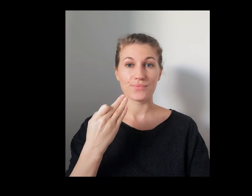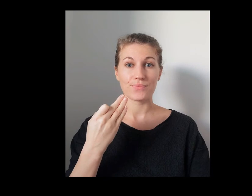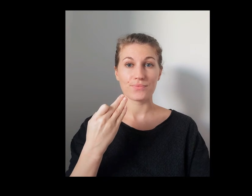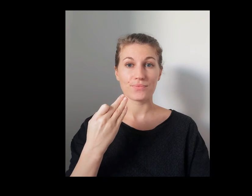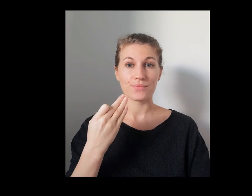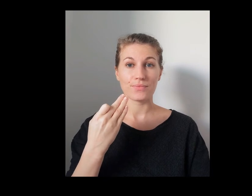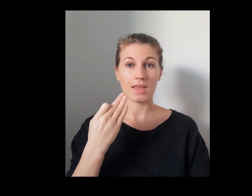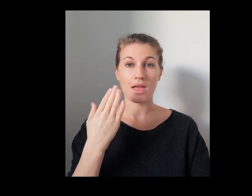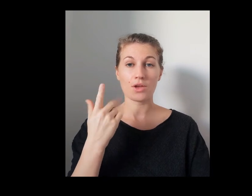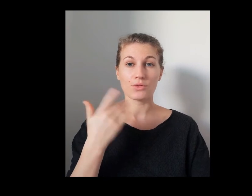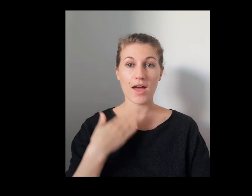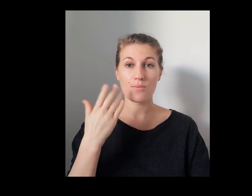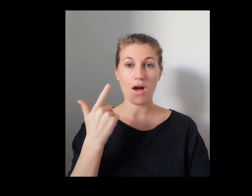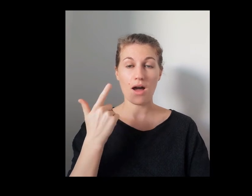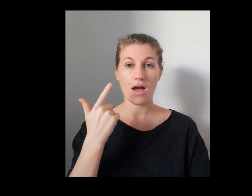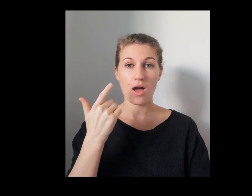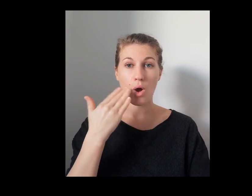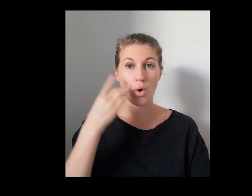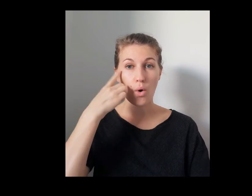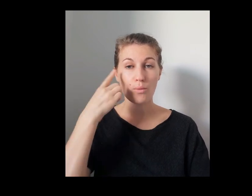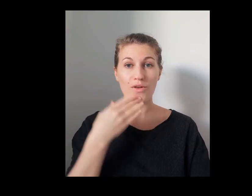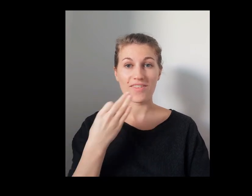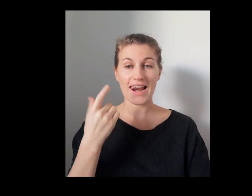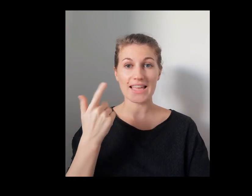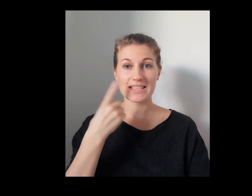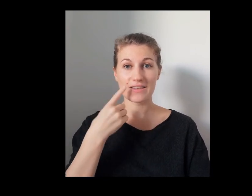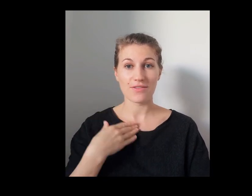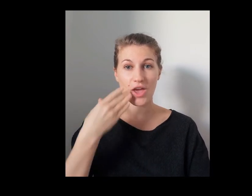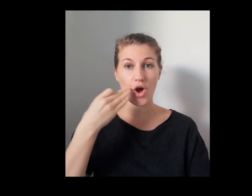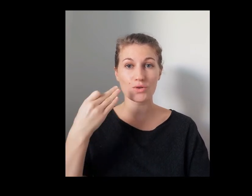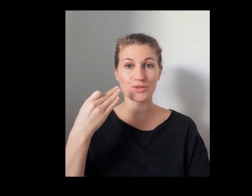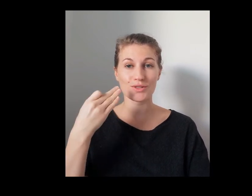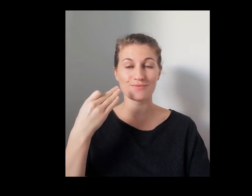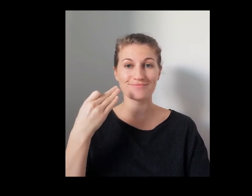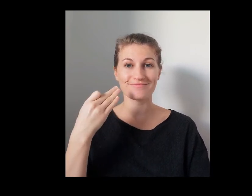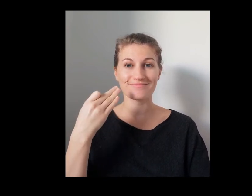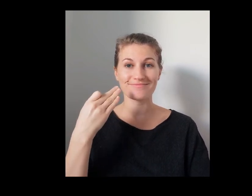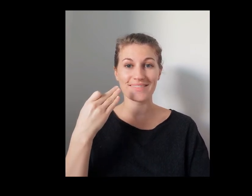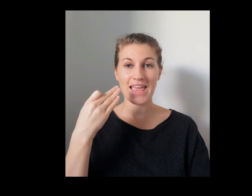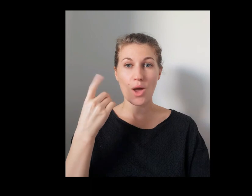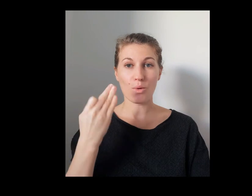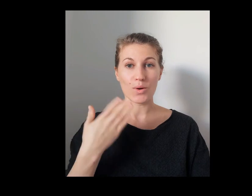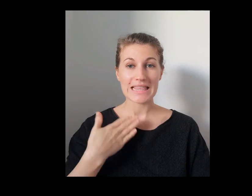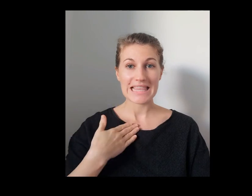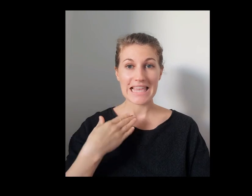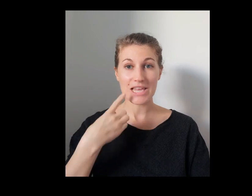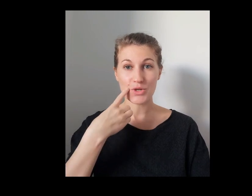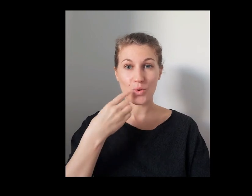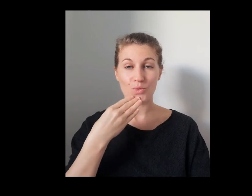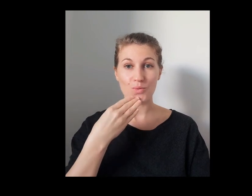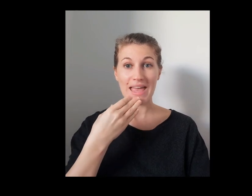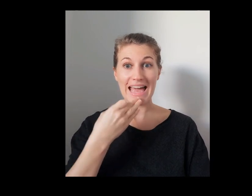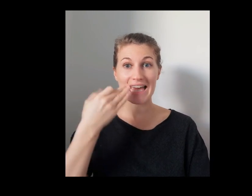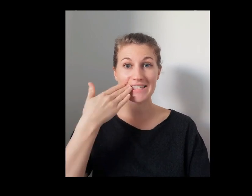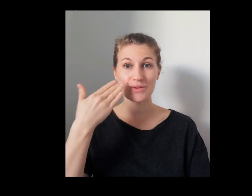Toi et moi, on peut faire la différence. Protégeons-nous, restons chez nous.